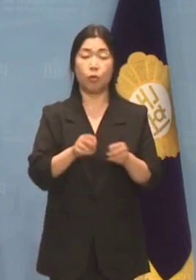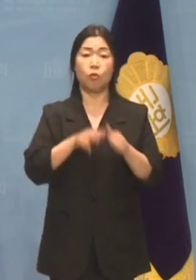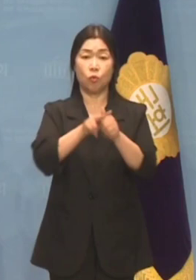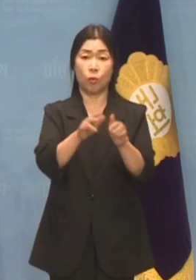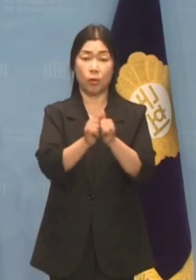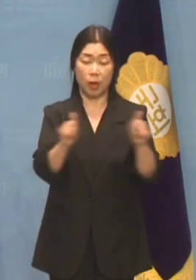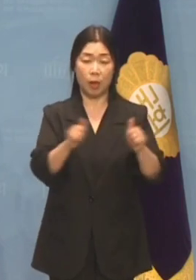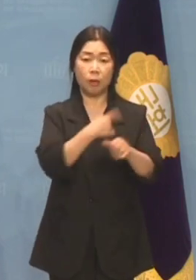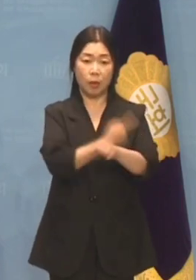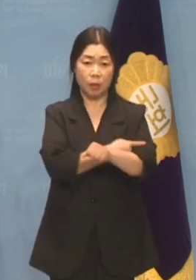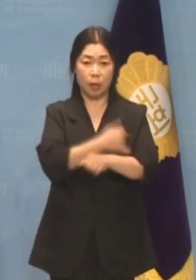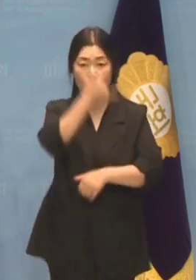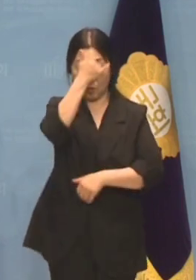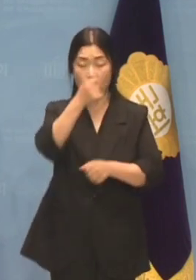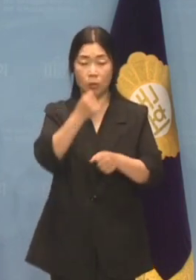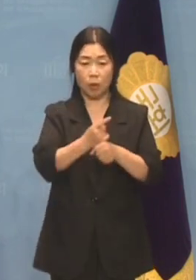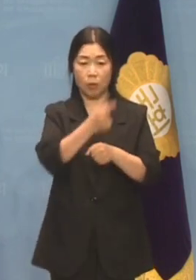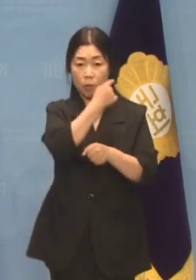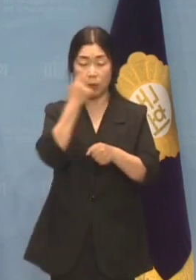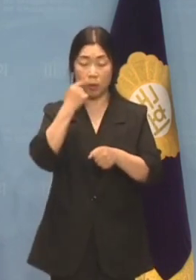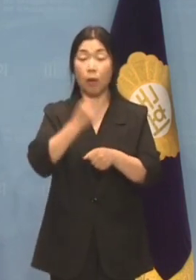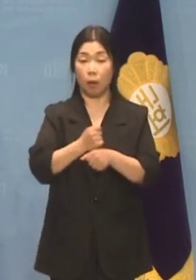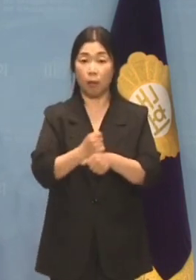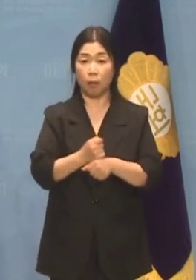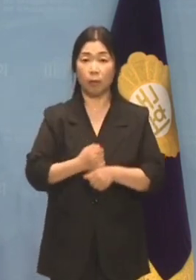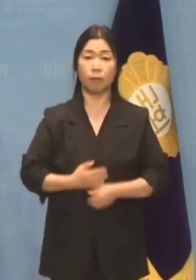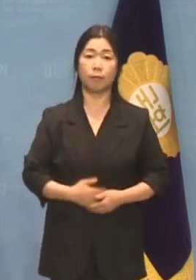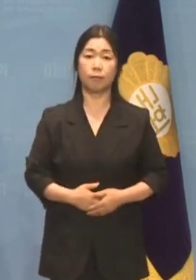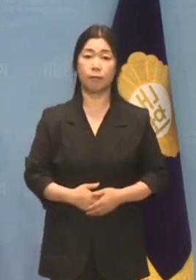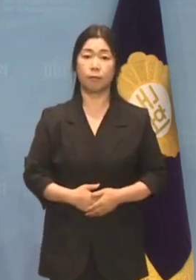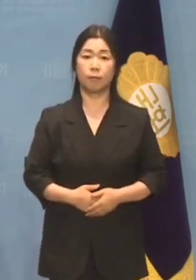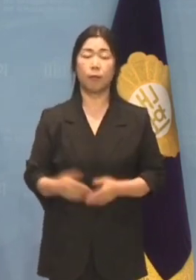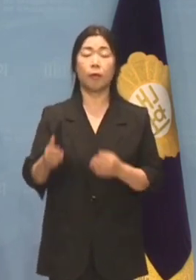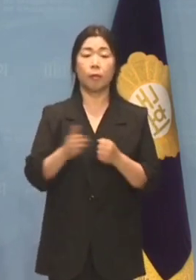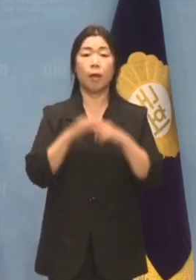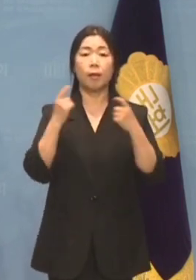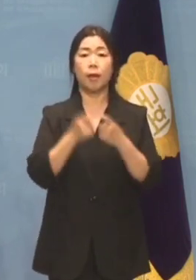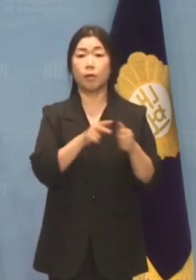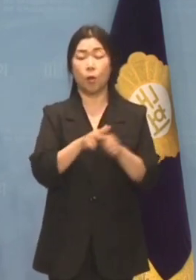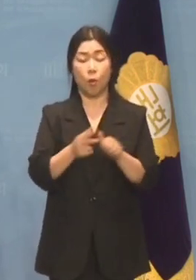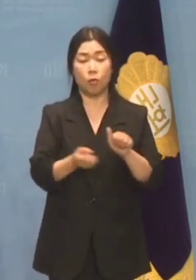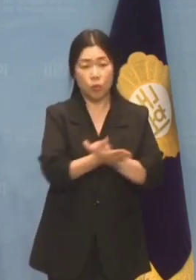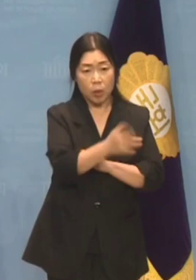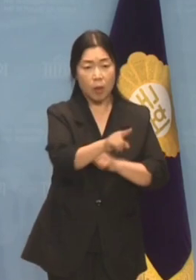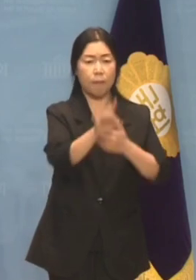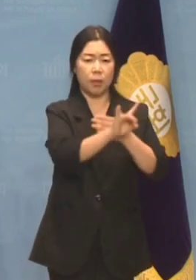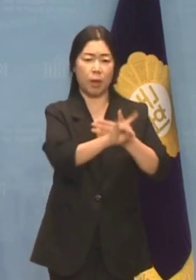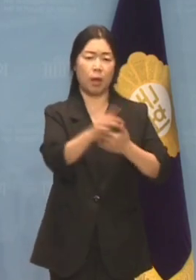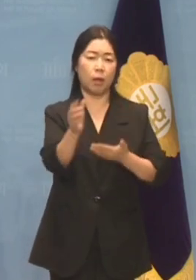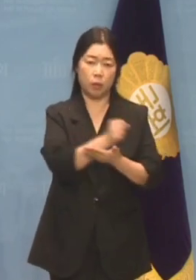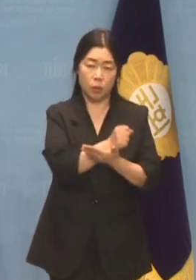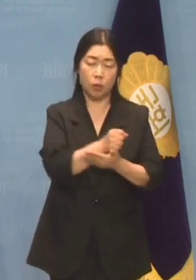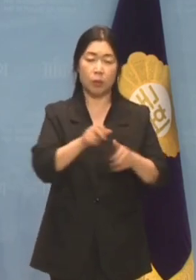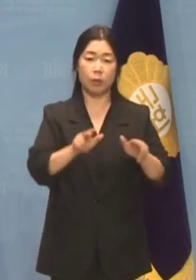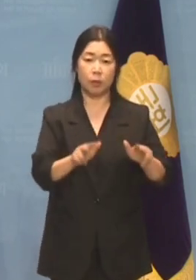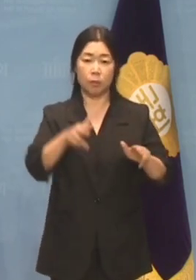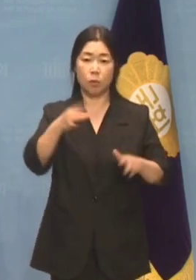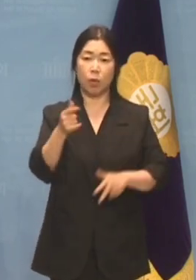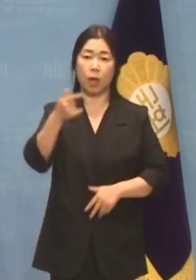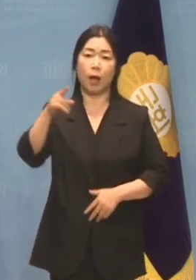자질과 도덕성을 검증합니다. 따라서 개인정보유출이라는 핑계로 행해지고 있는